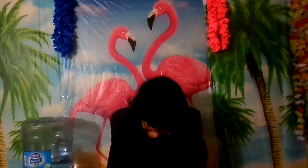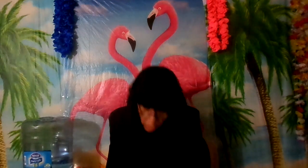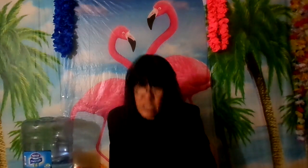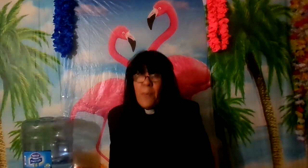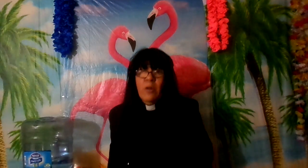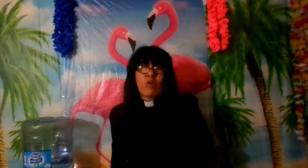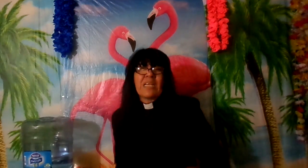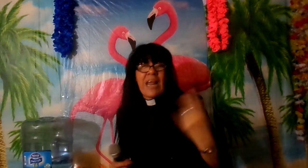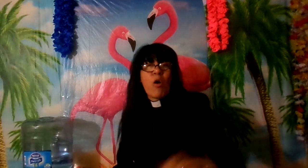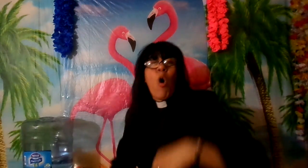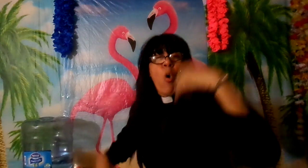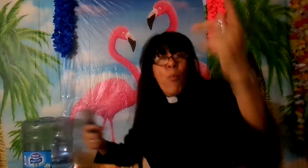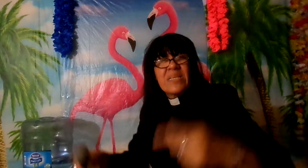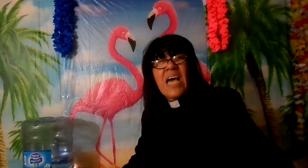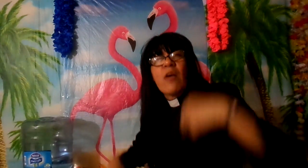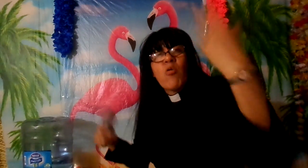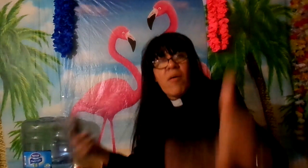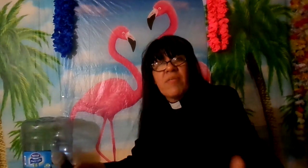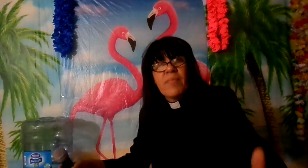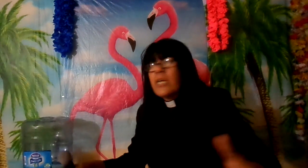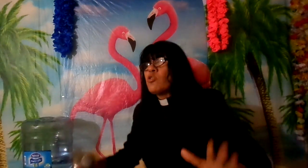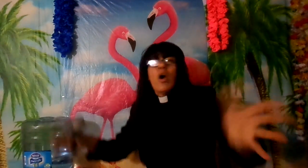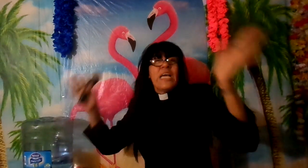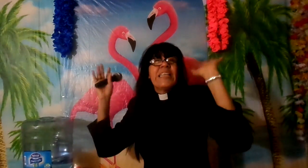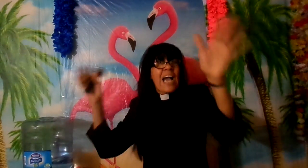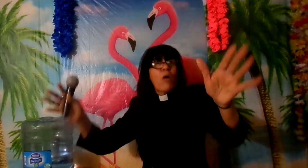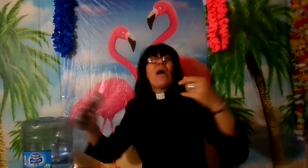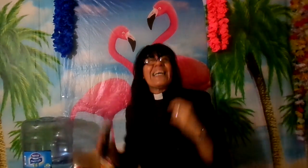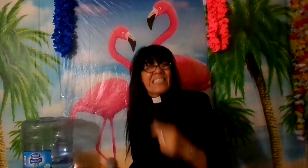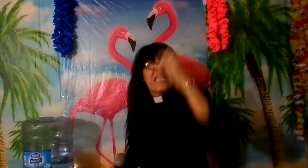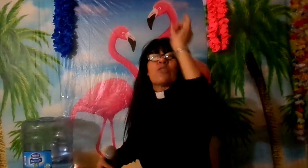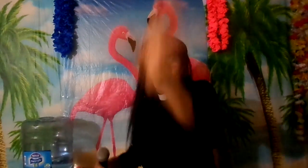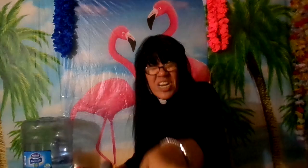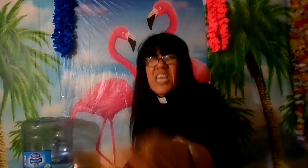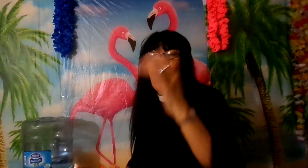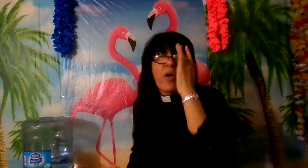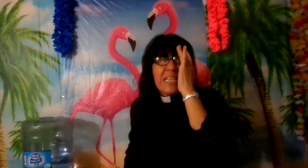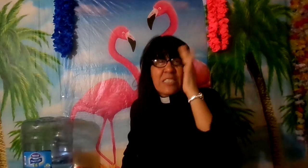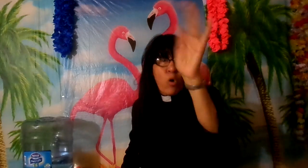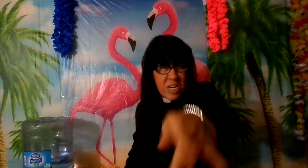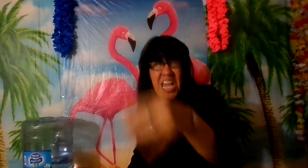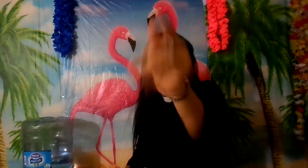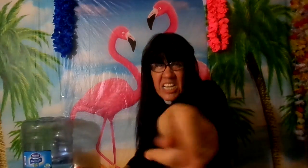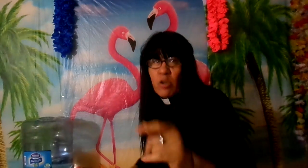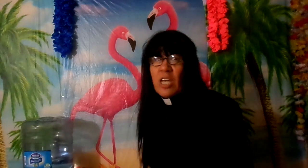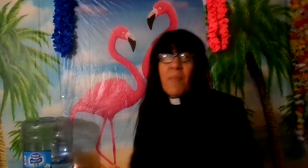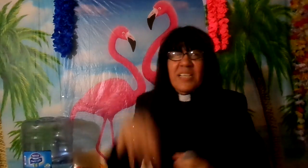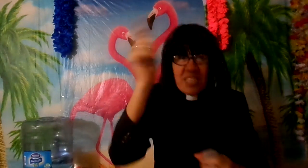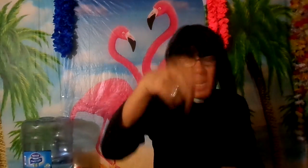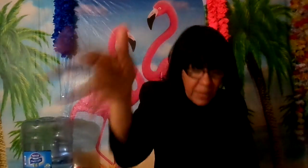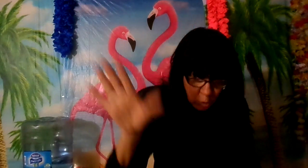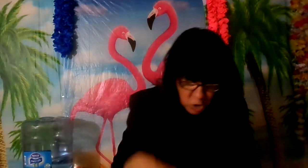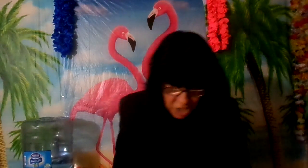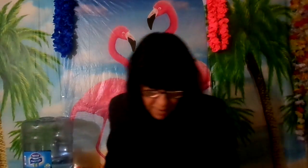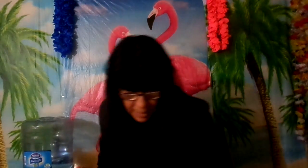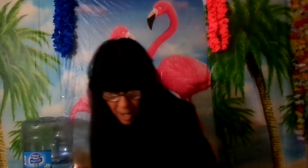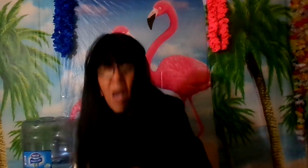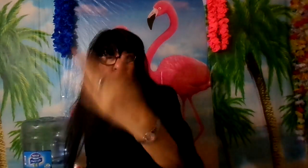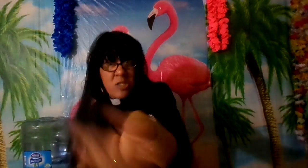durmiéndose pero yo te traigo un mensaje con avivamiento y te hago a que te sonrías porque sonríe y Cristo te ama decía el hermano Gigi Avila por eso